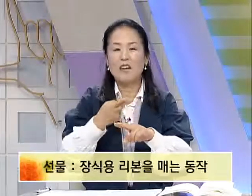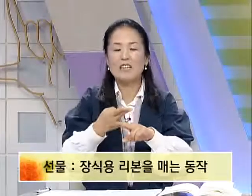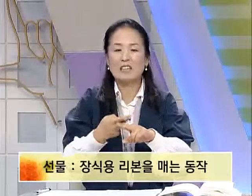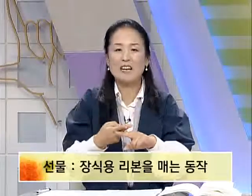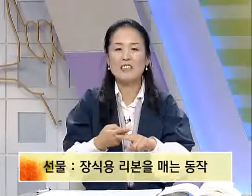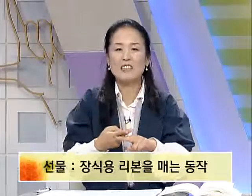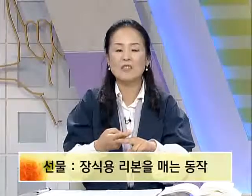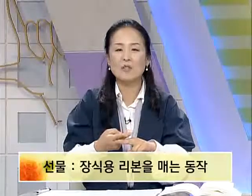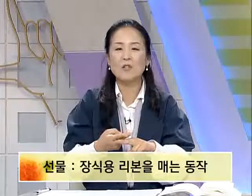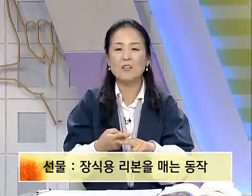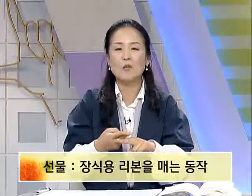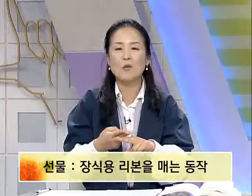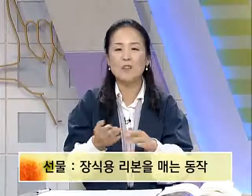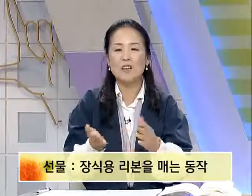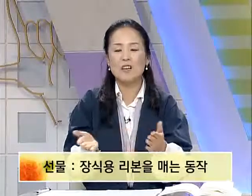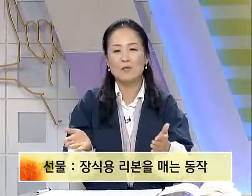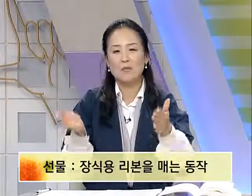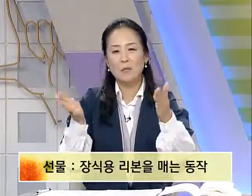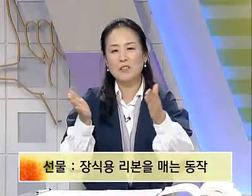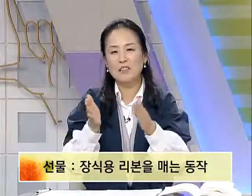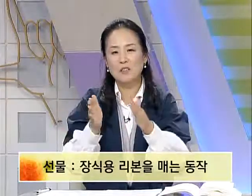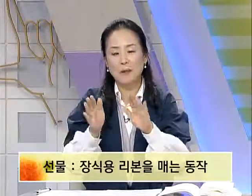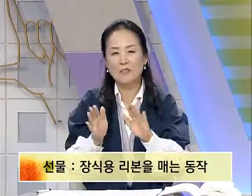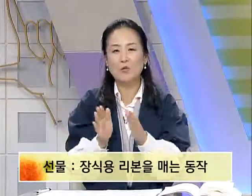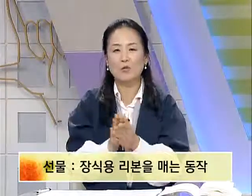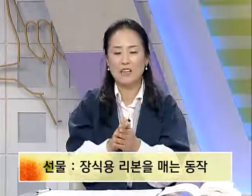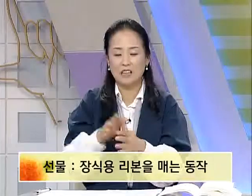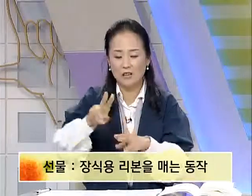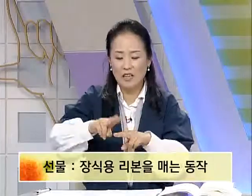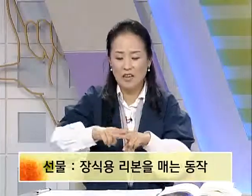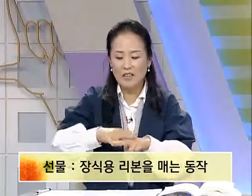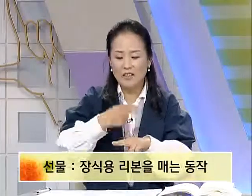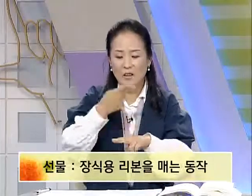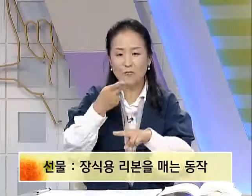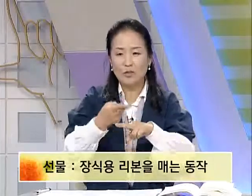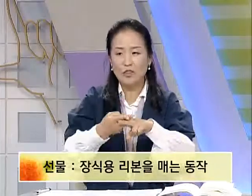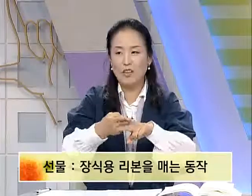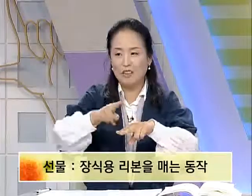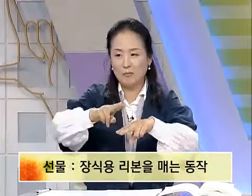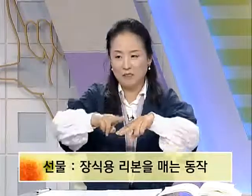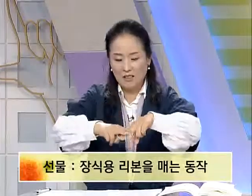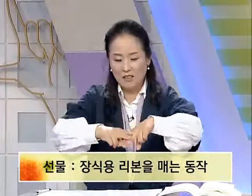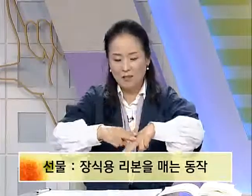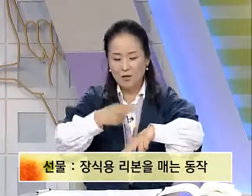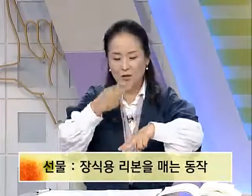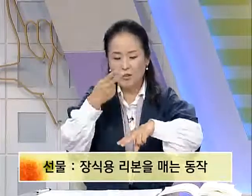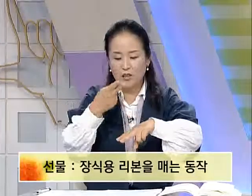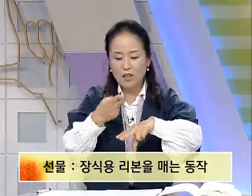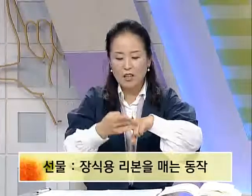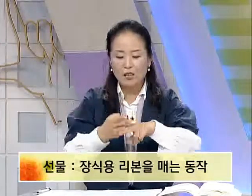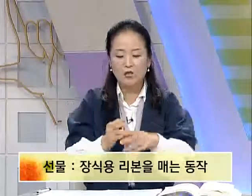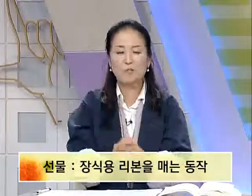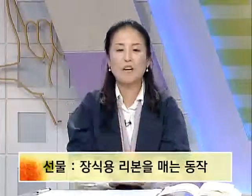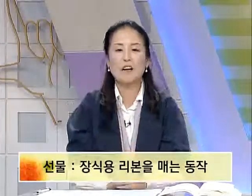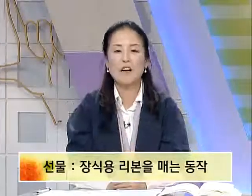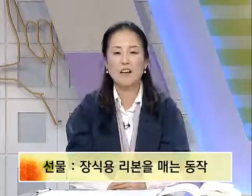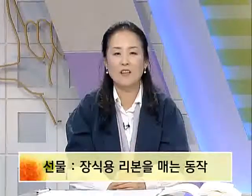장식용 리본을 선물 포장해서 매는 동작이죠 자, 선물 되겠습니다 선물 준비할까요?